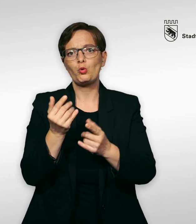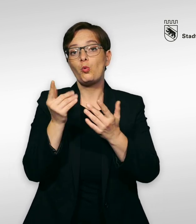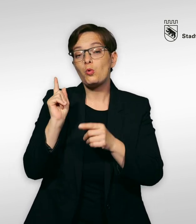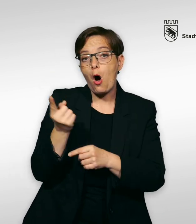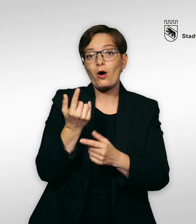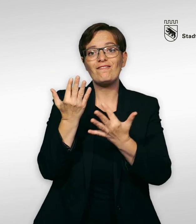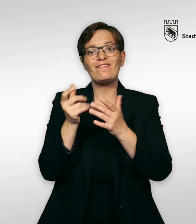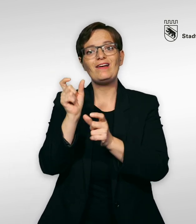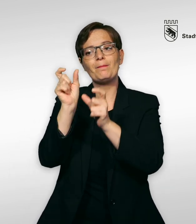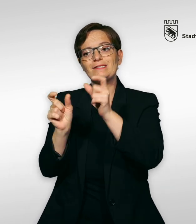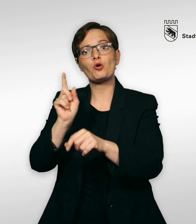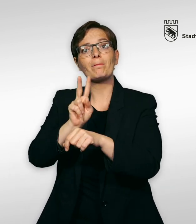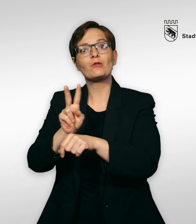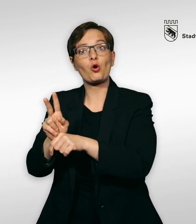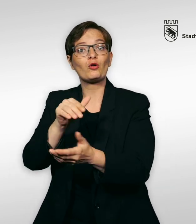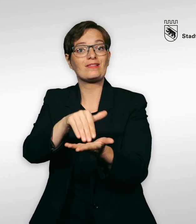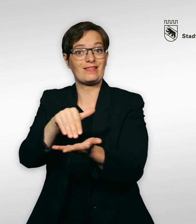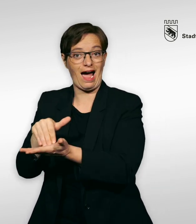teilnehmen und wie viele betreuende Personen dabei sind.